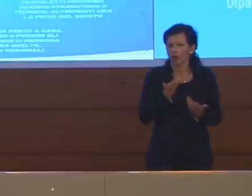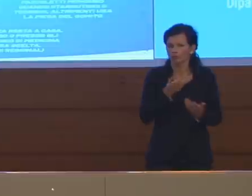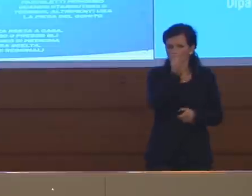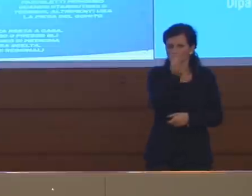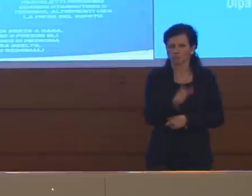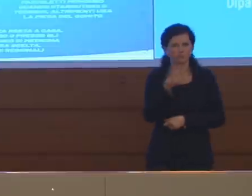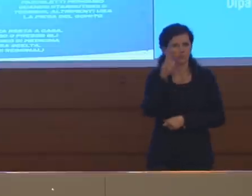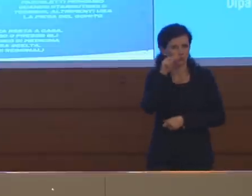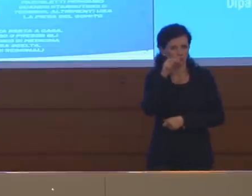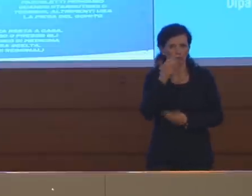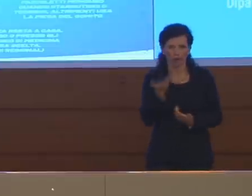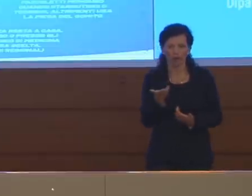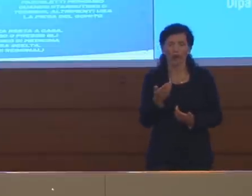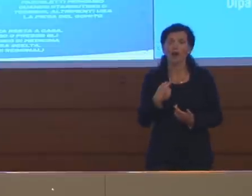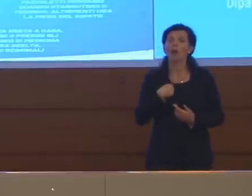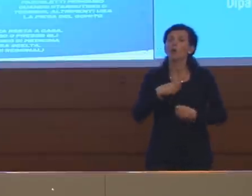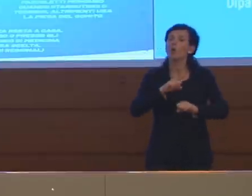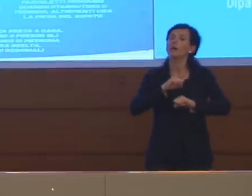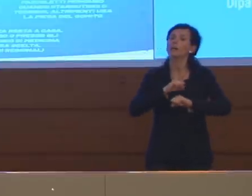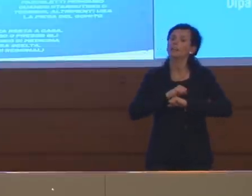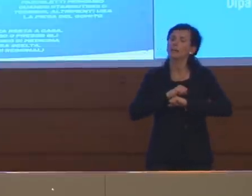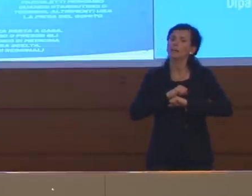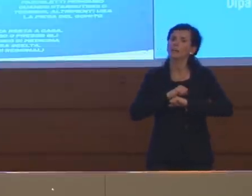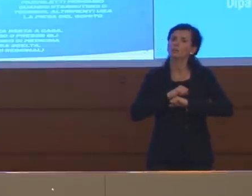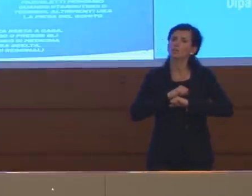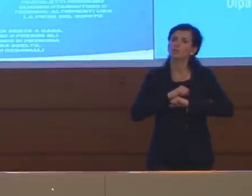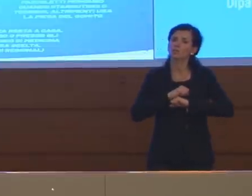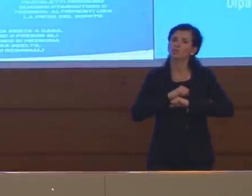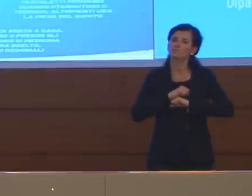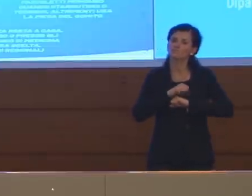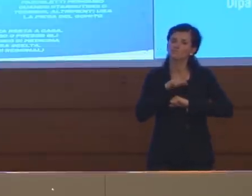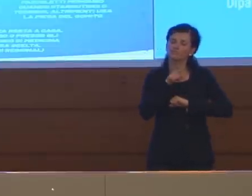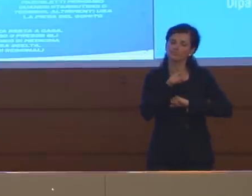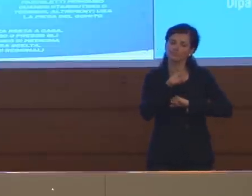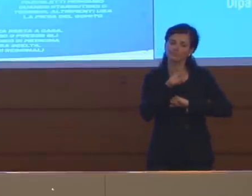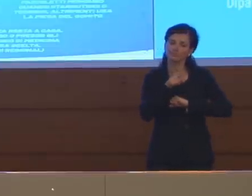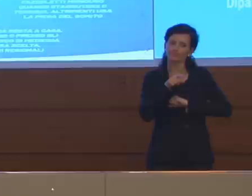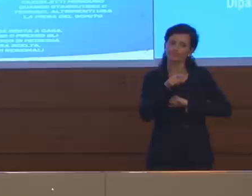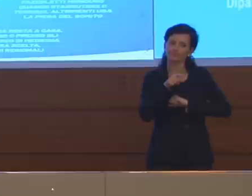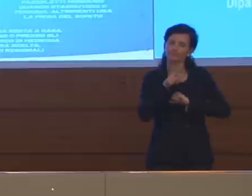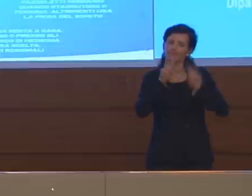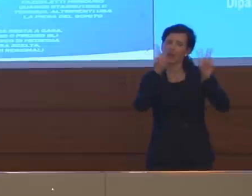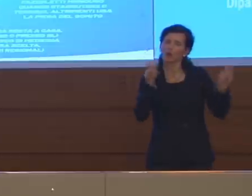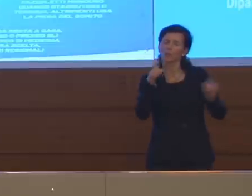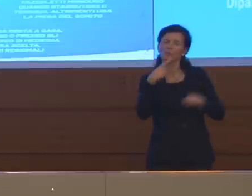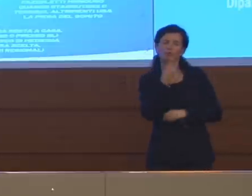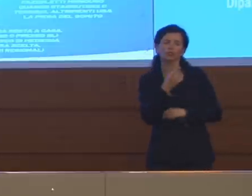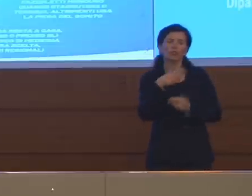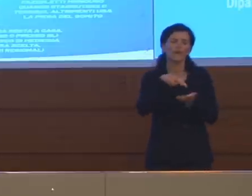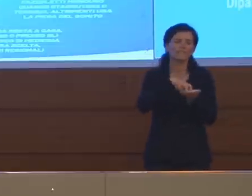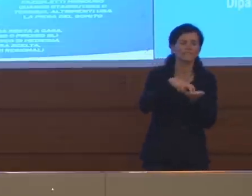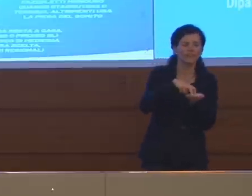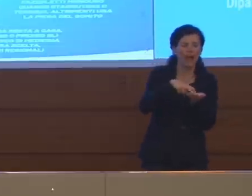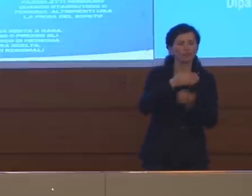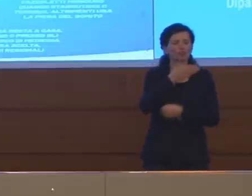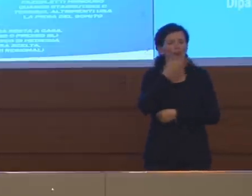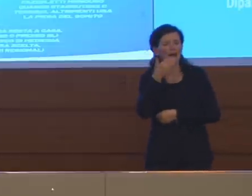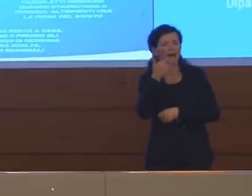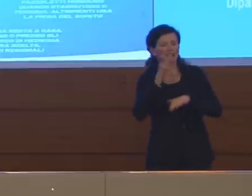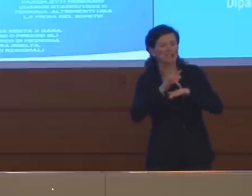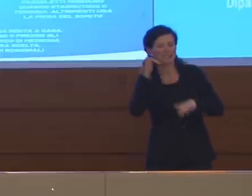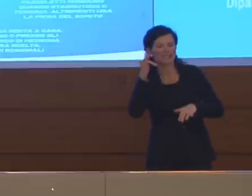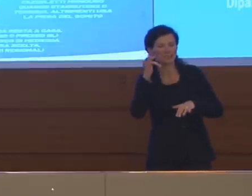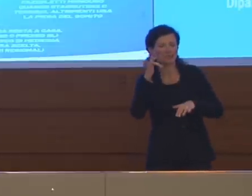adeguatamente rappresentata. Credo che il tema però della fragilità e degli aspetti psicologici siano